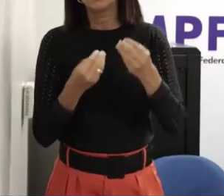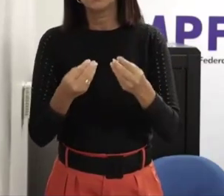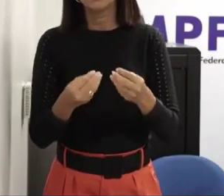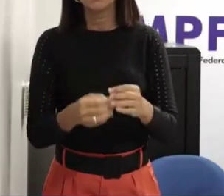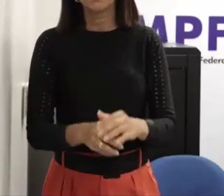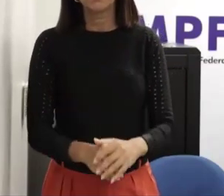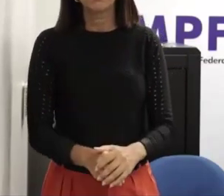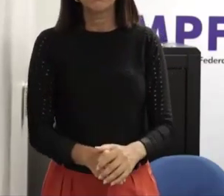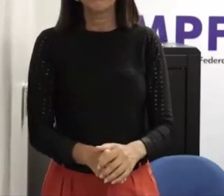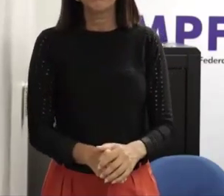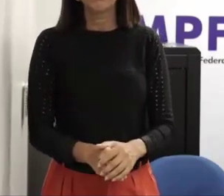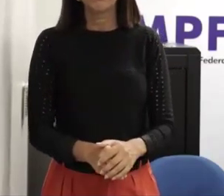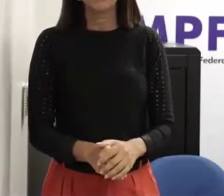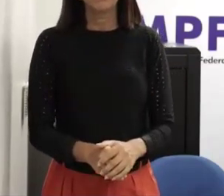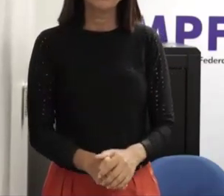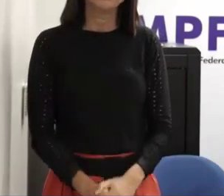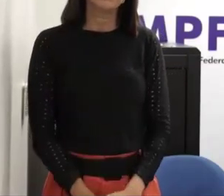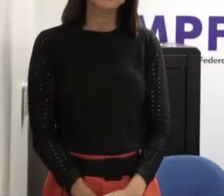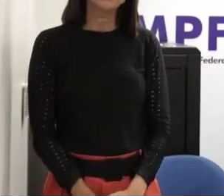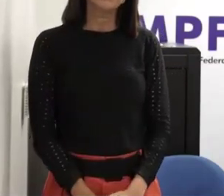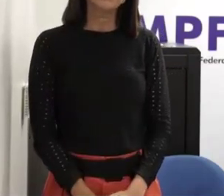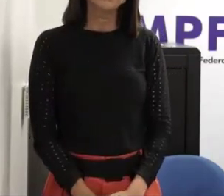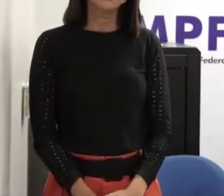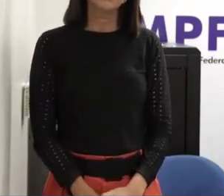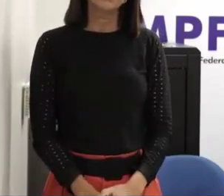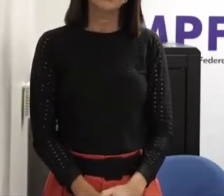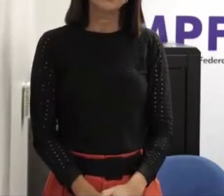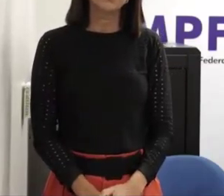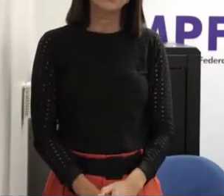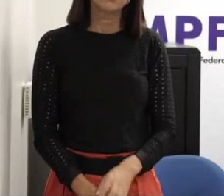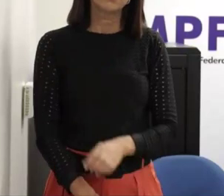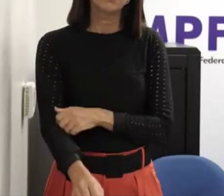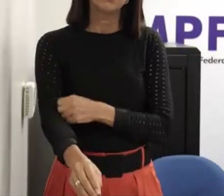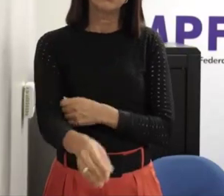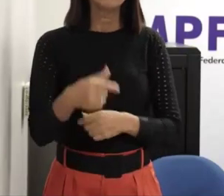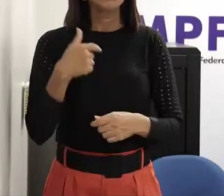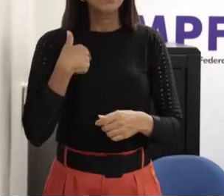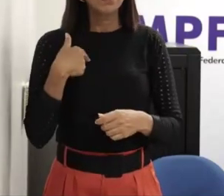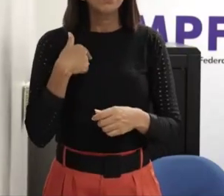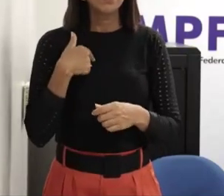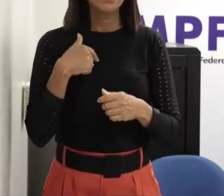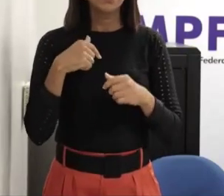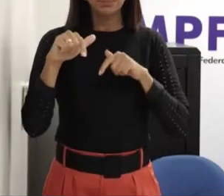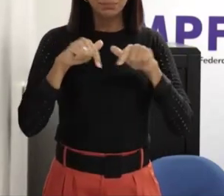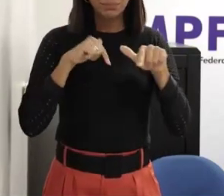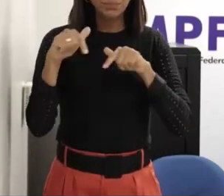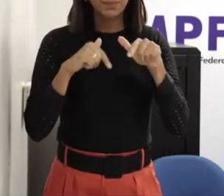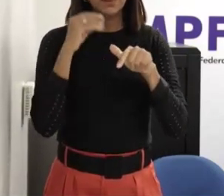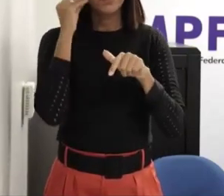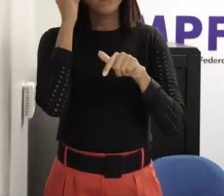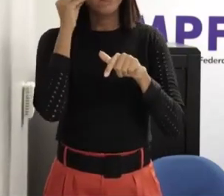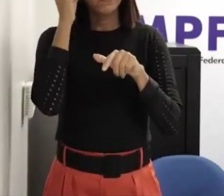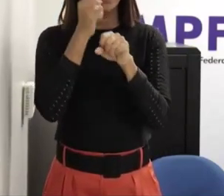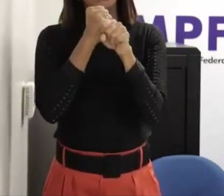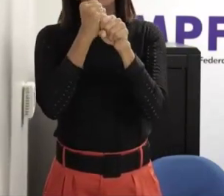para entender já tenho bastante anos de prática em psiquiatria né